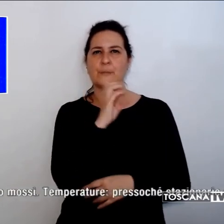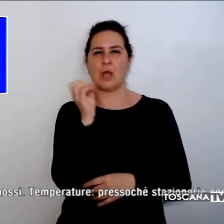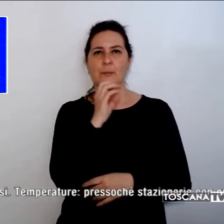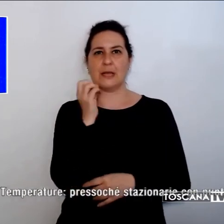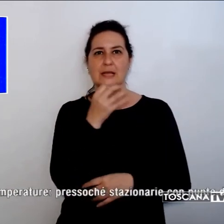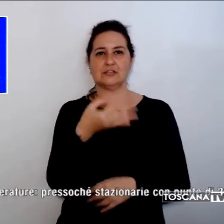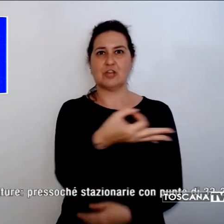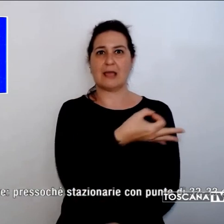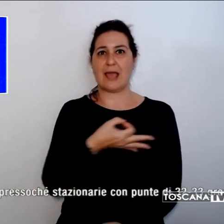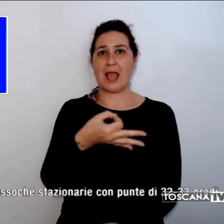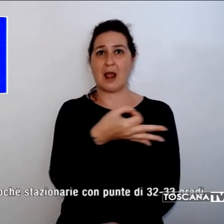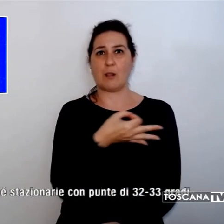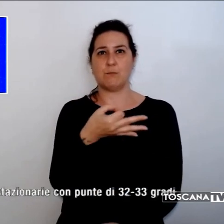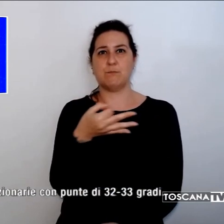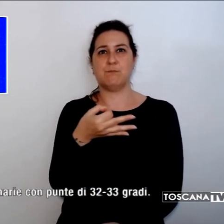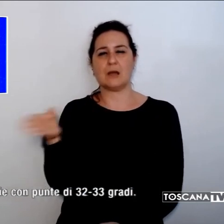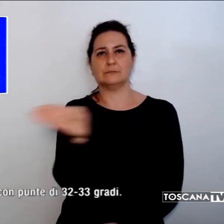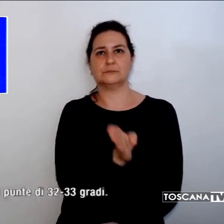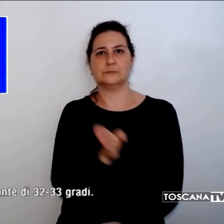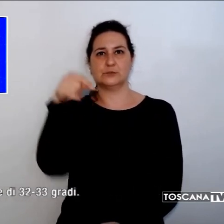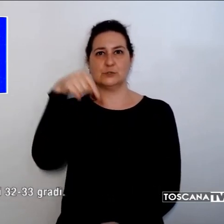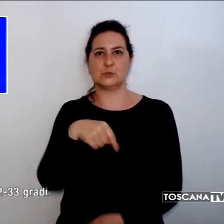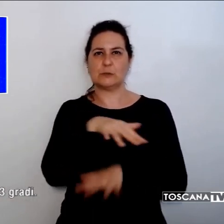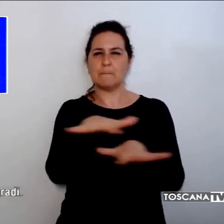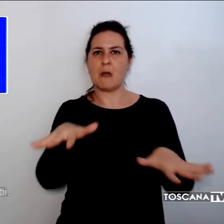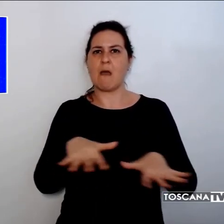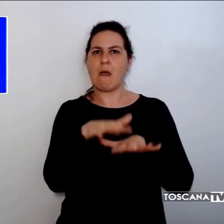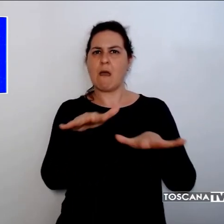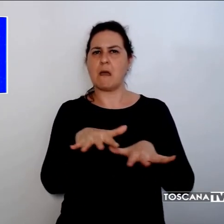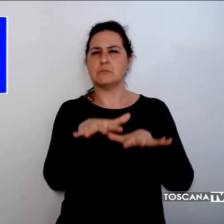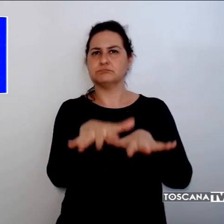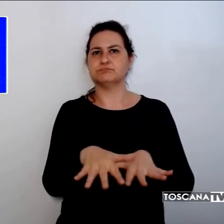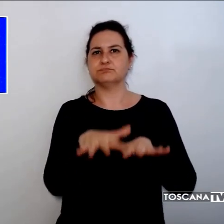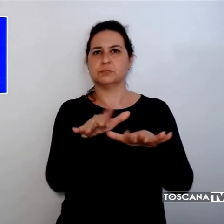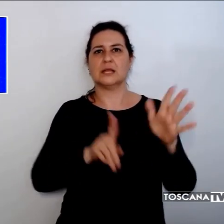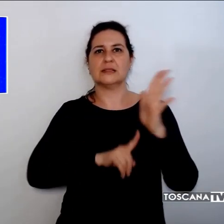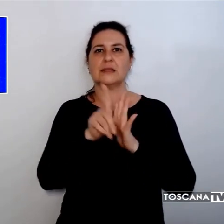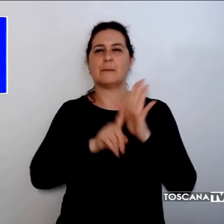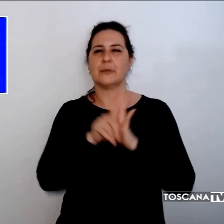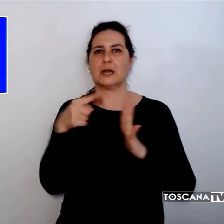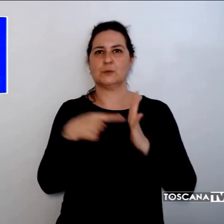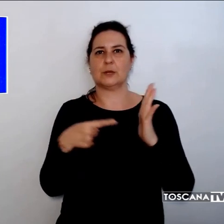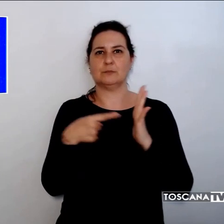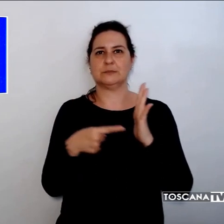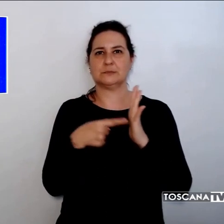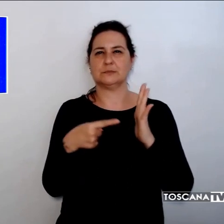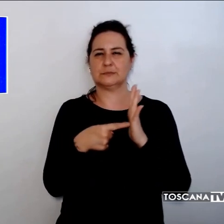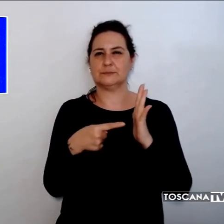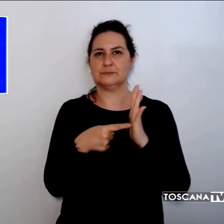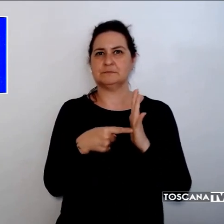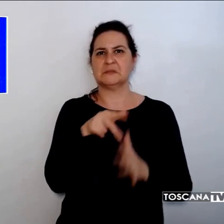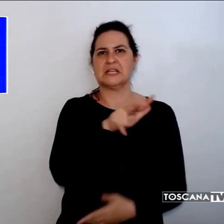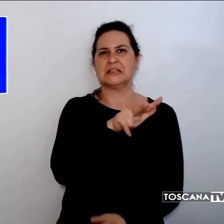costa meridionale. Mari poco mossi, temperature pressoché stazionari e con punte di 32